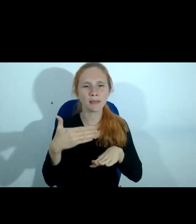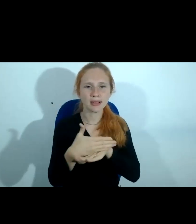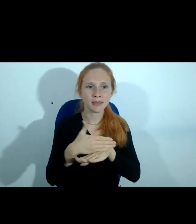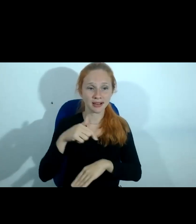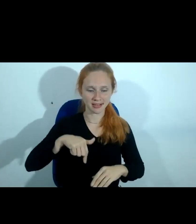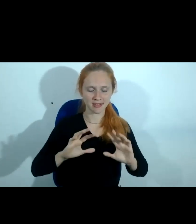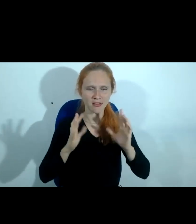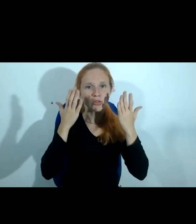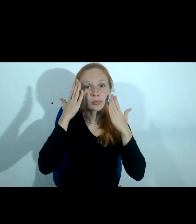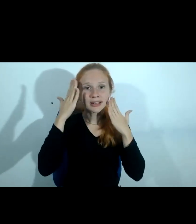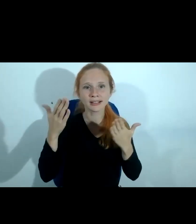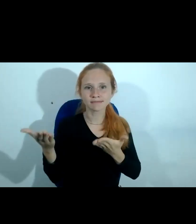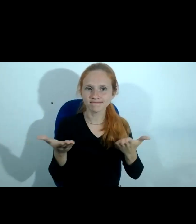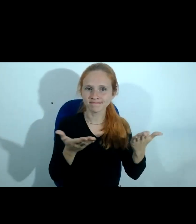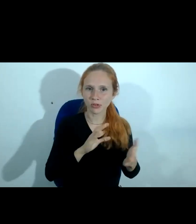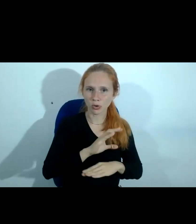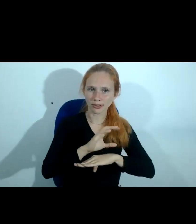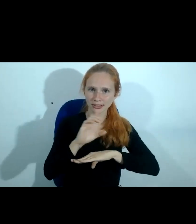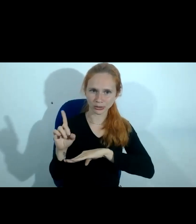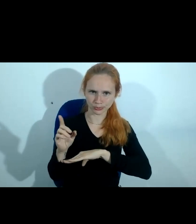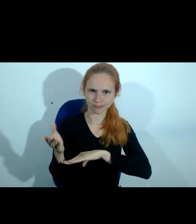aqui e passo a palavra para o nosso coordenador